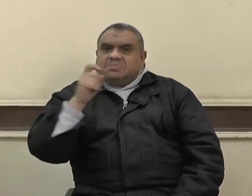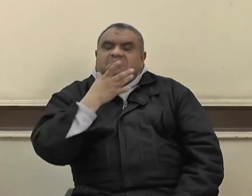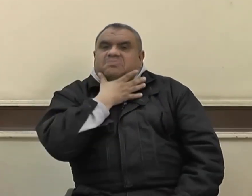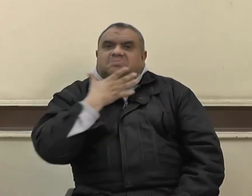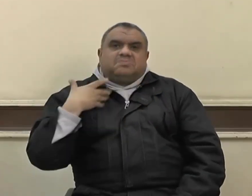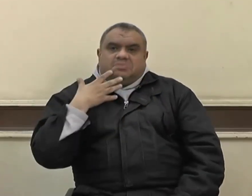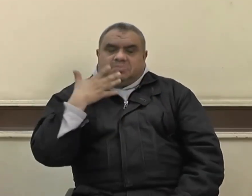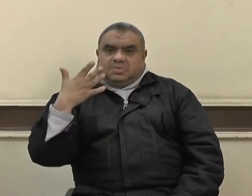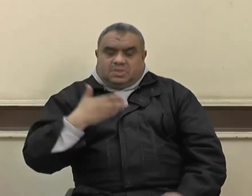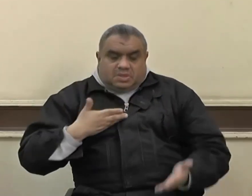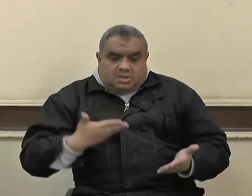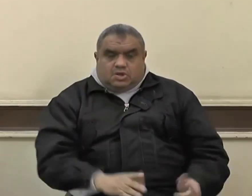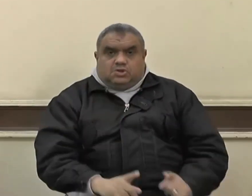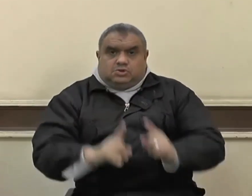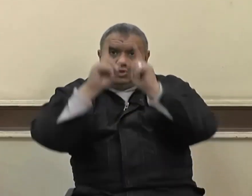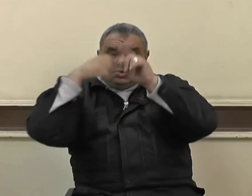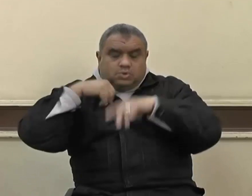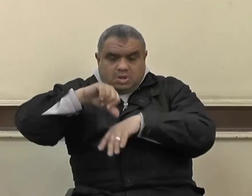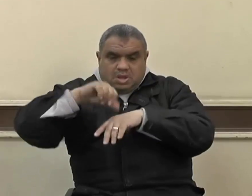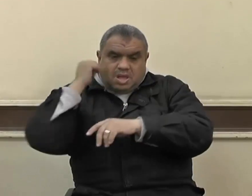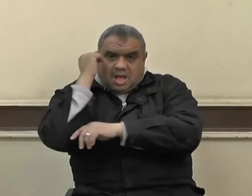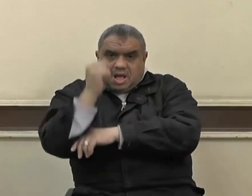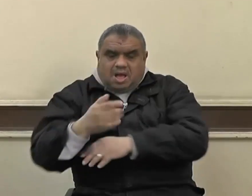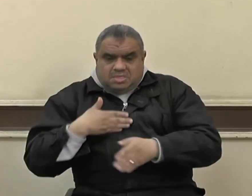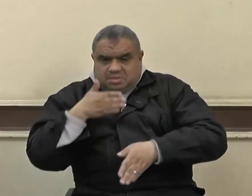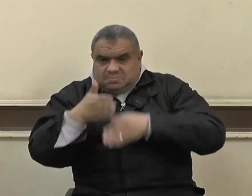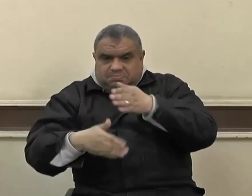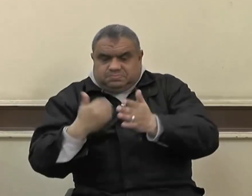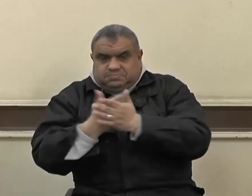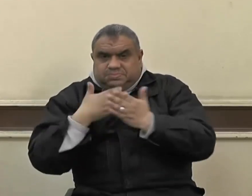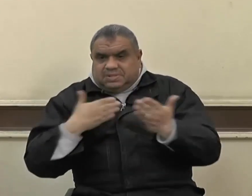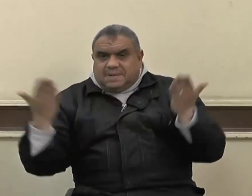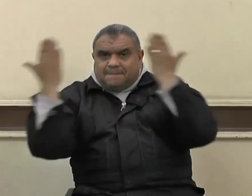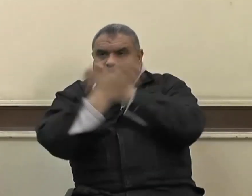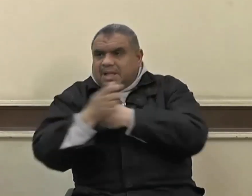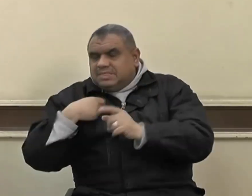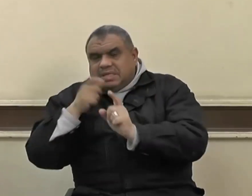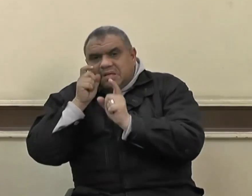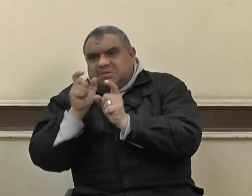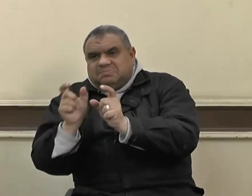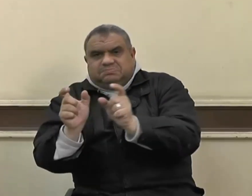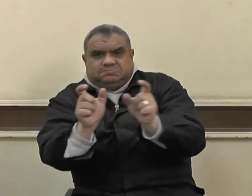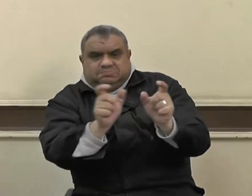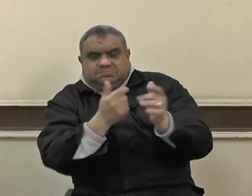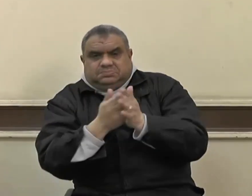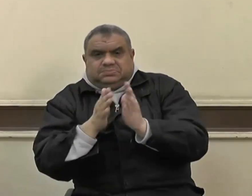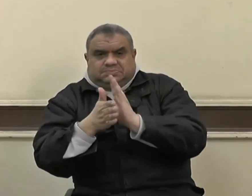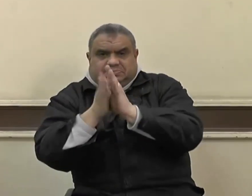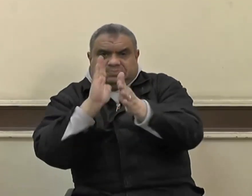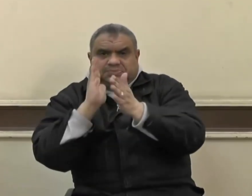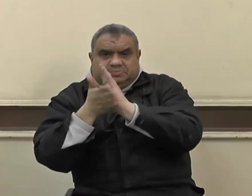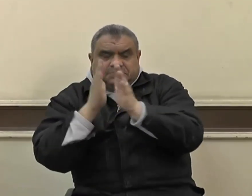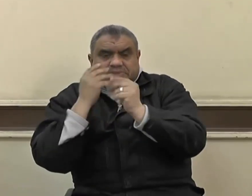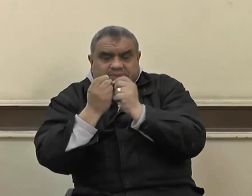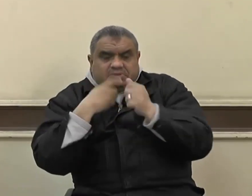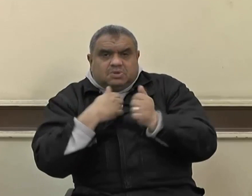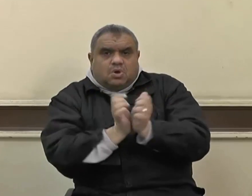وسلم لا يشكر الله من لا يشكر الناس ويقول صلى الله عليه وسلم